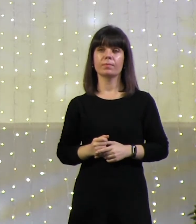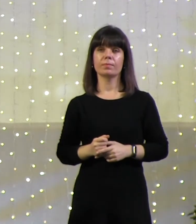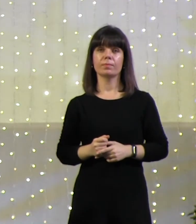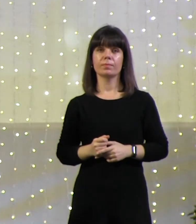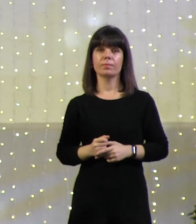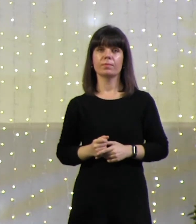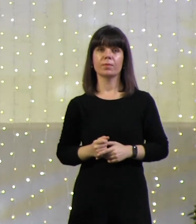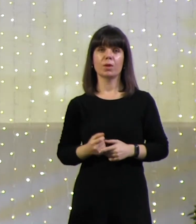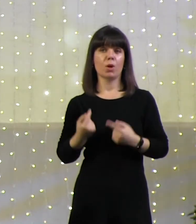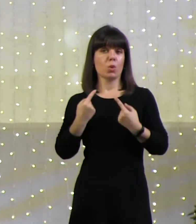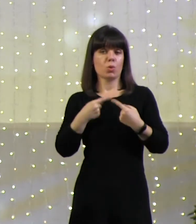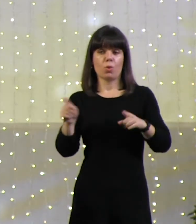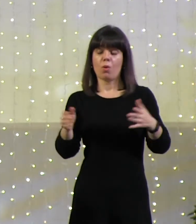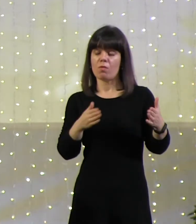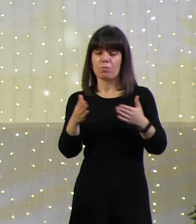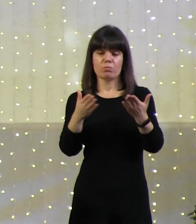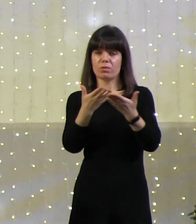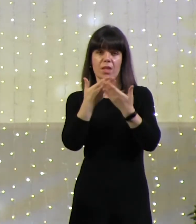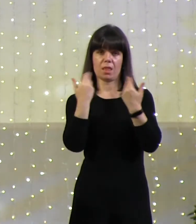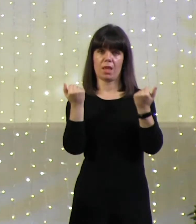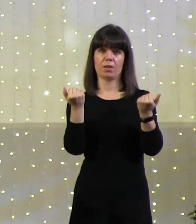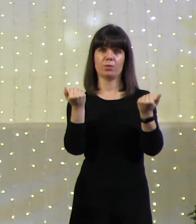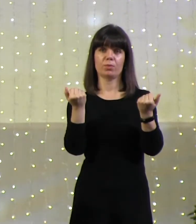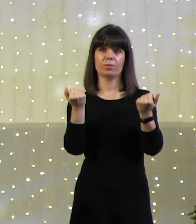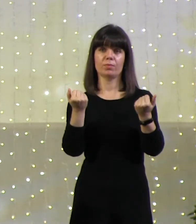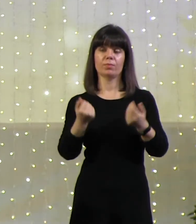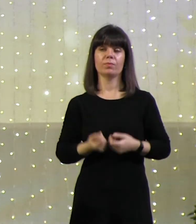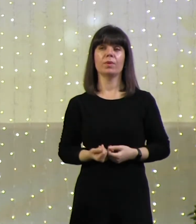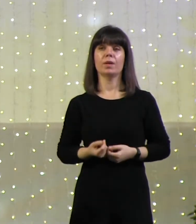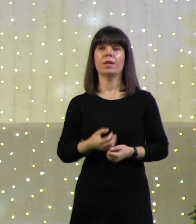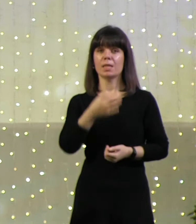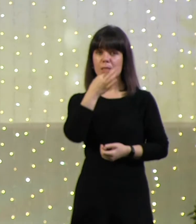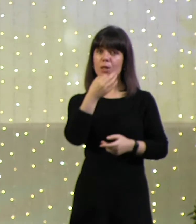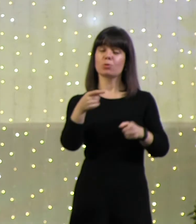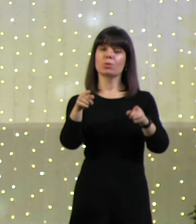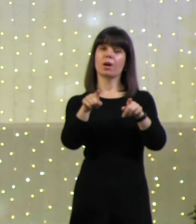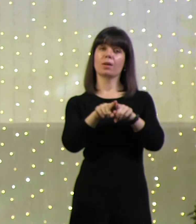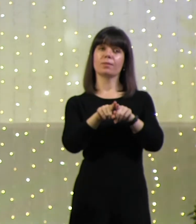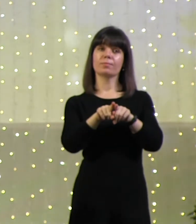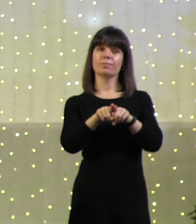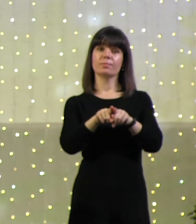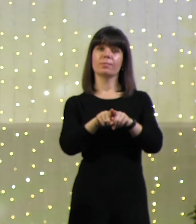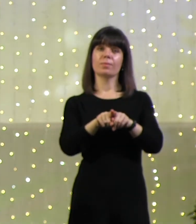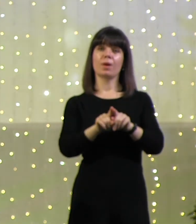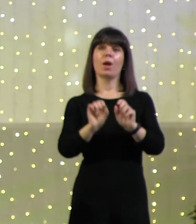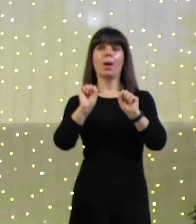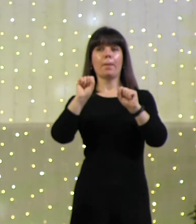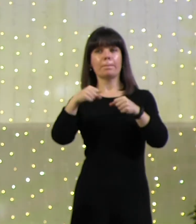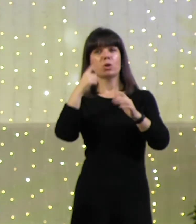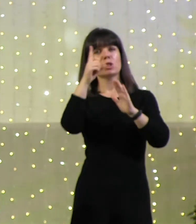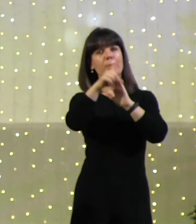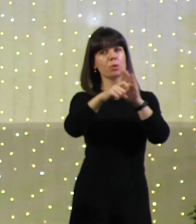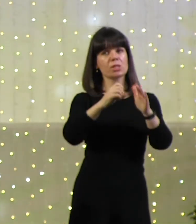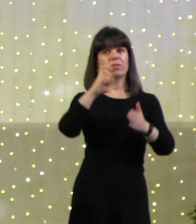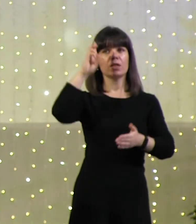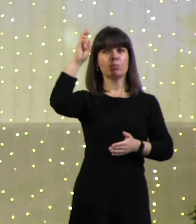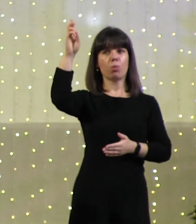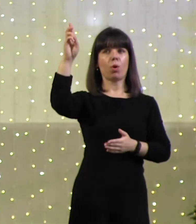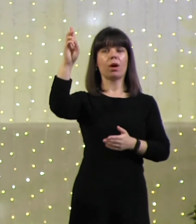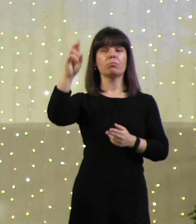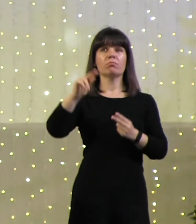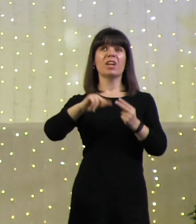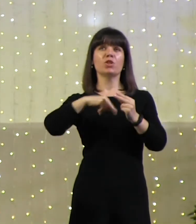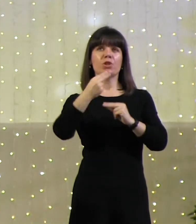Другого пути нет. Я скажу так, можно познавать Бога через засматривание